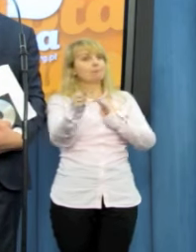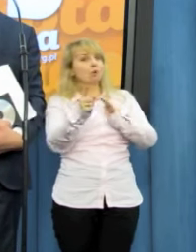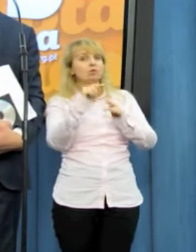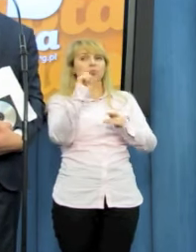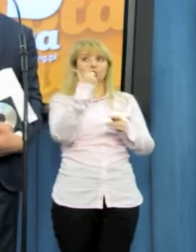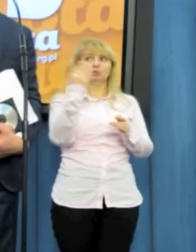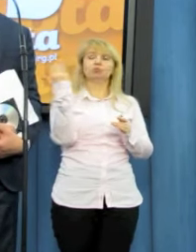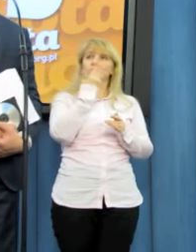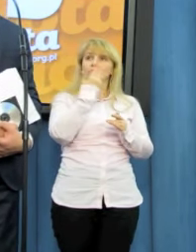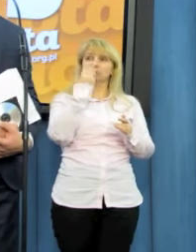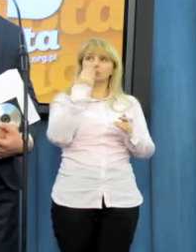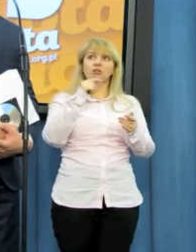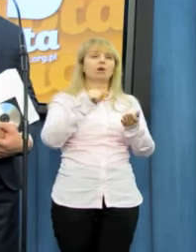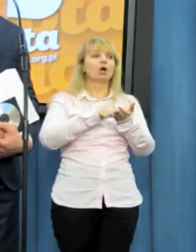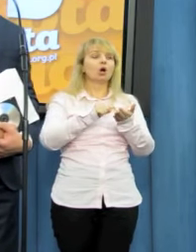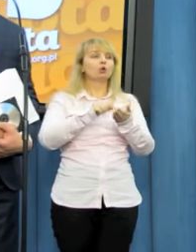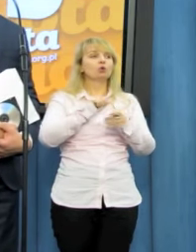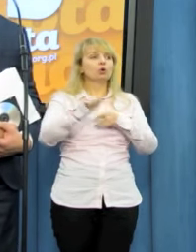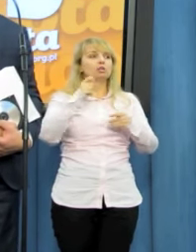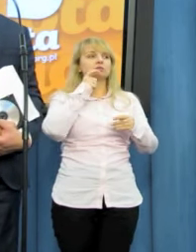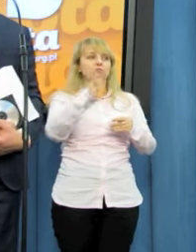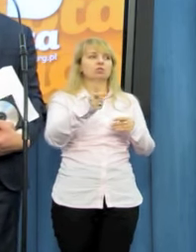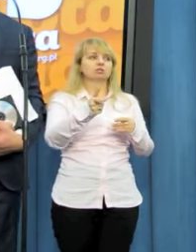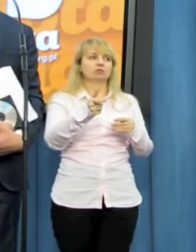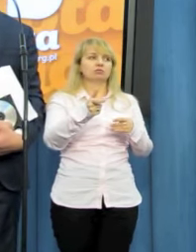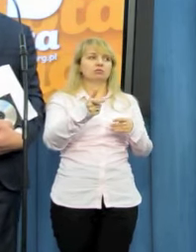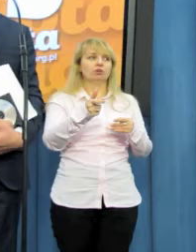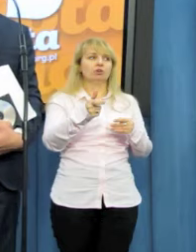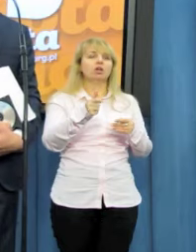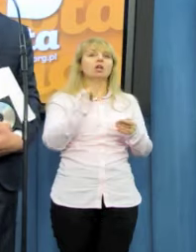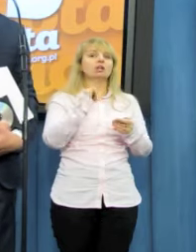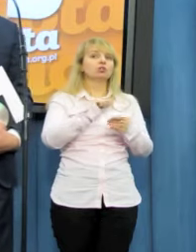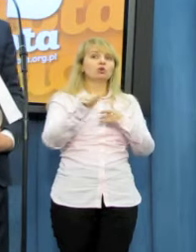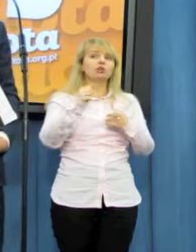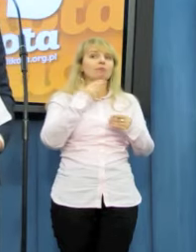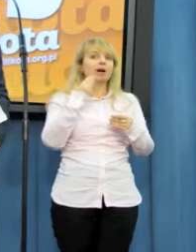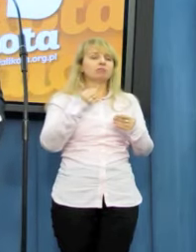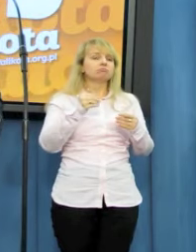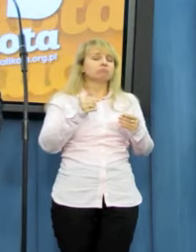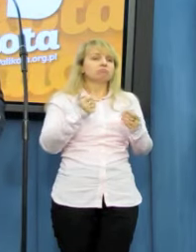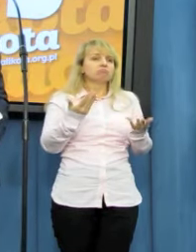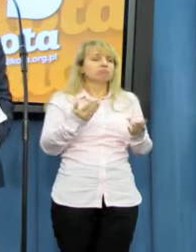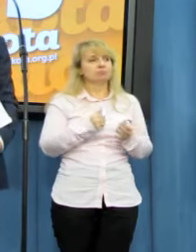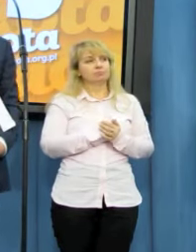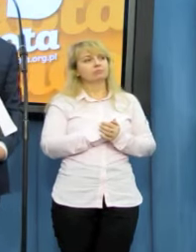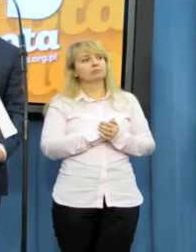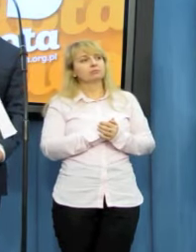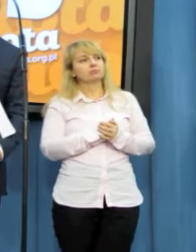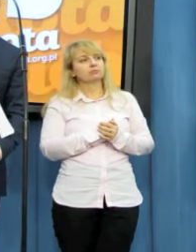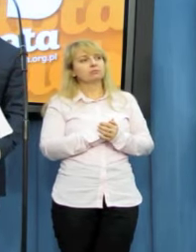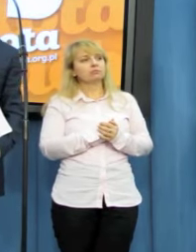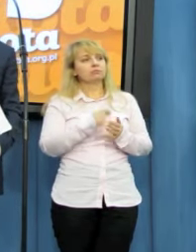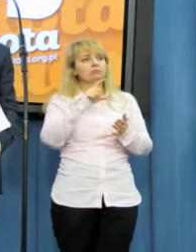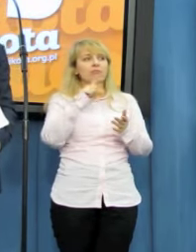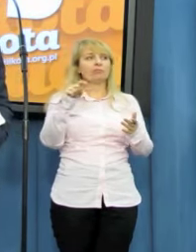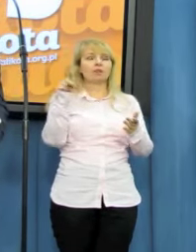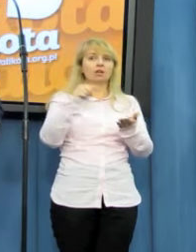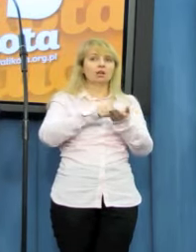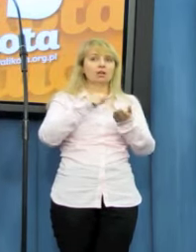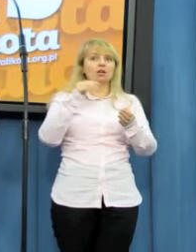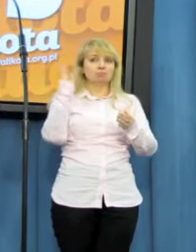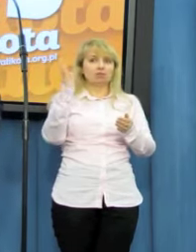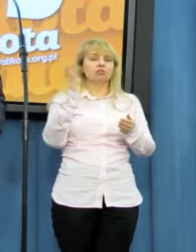czytaniem, doszło do pochłonienia przestępstwa. I to nie ulegają do turyści. Jeszcze techniczne pytanie. Czy państwo składacie jakieś doniesień do